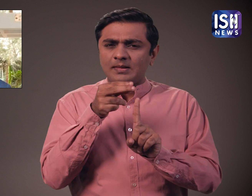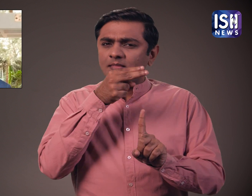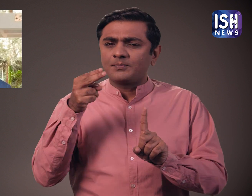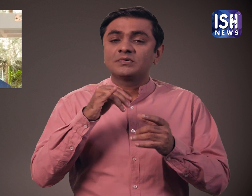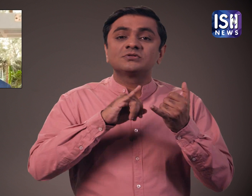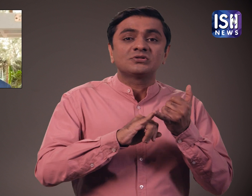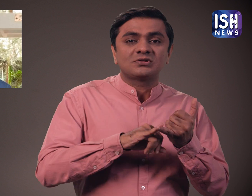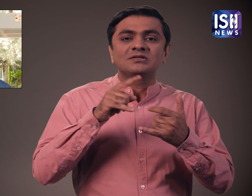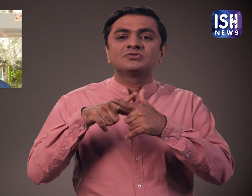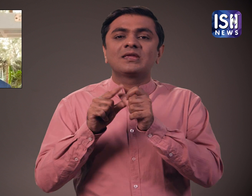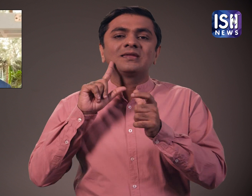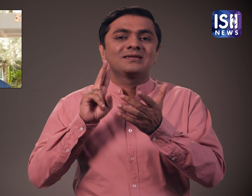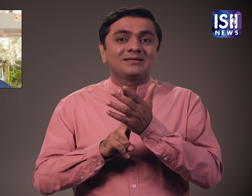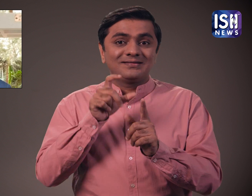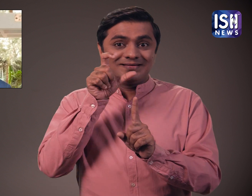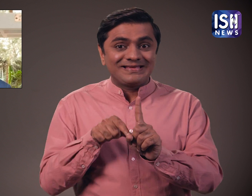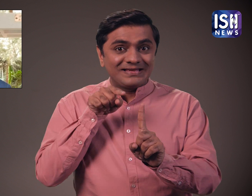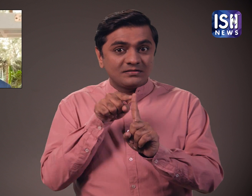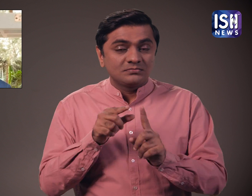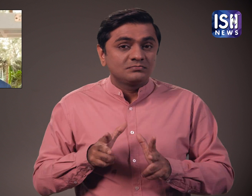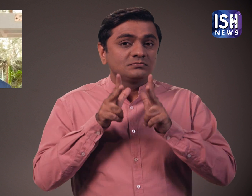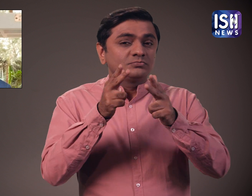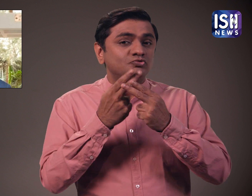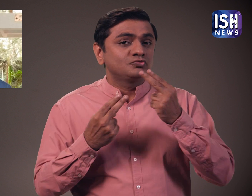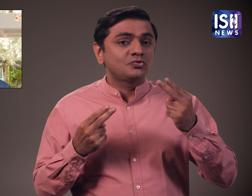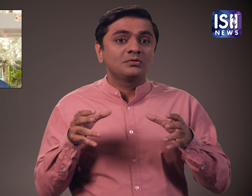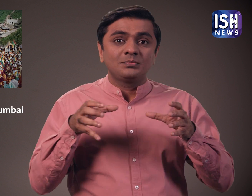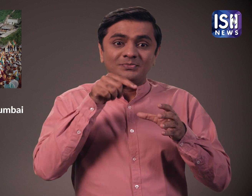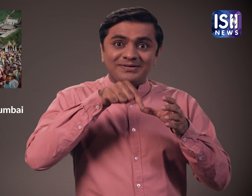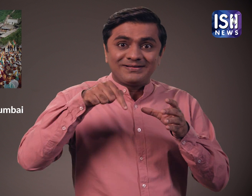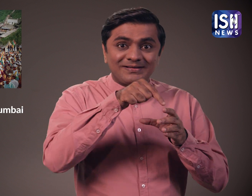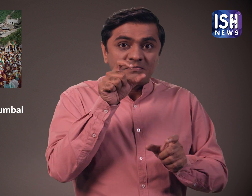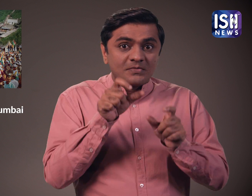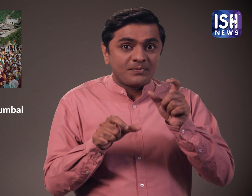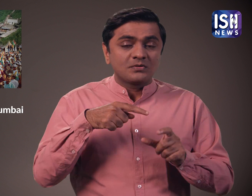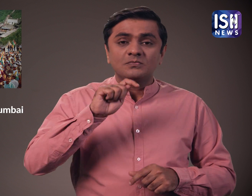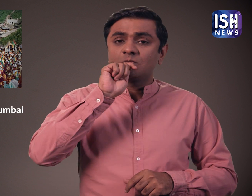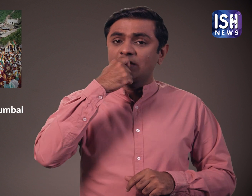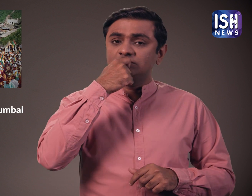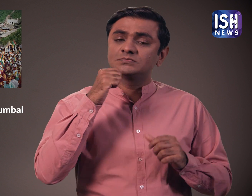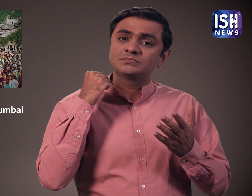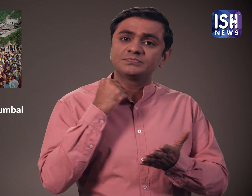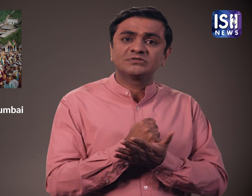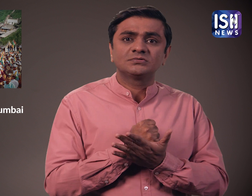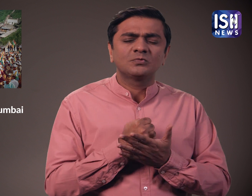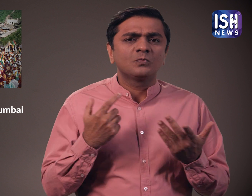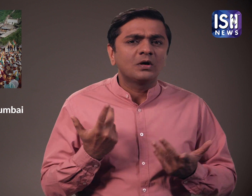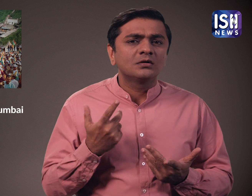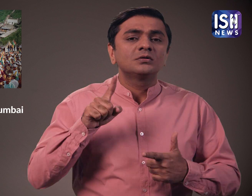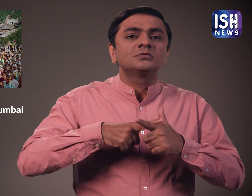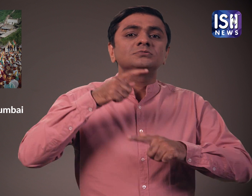कहा। हमारे सदर्स्य भूख हड़ार पर है। हम जारखन